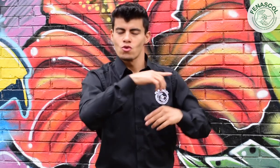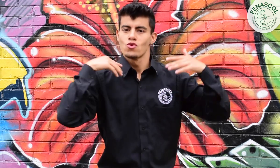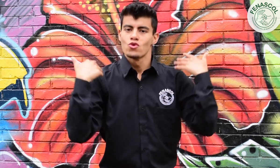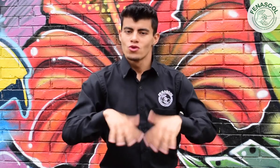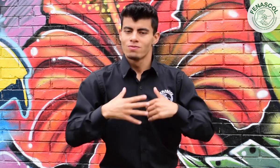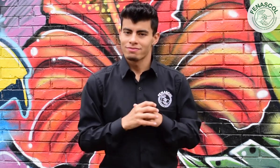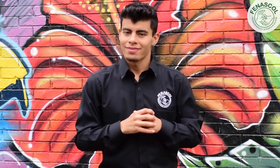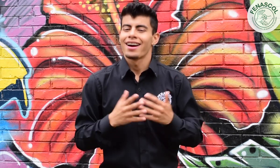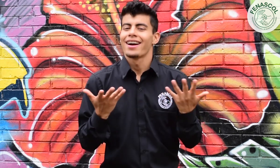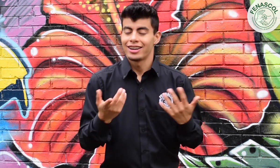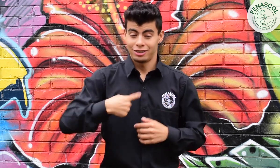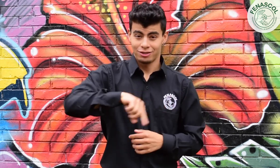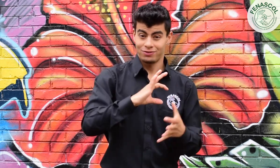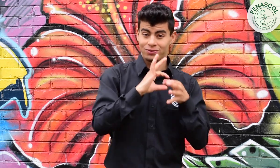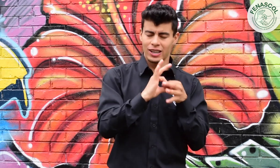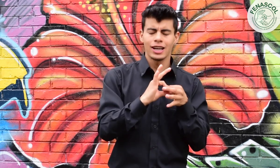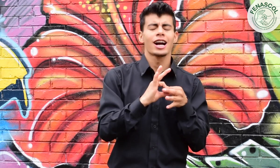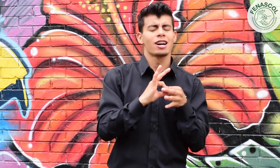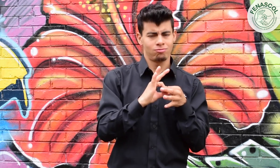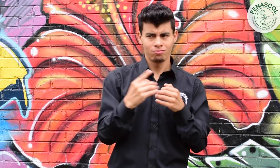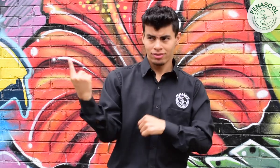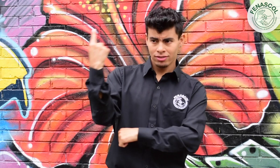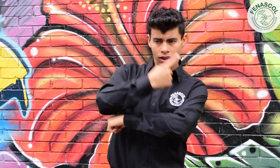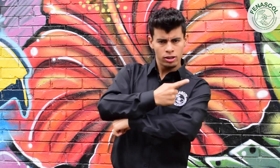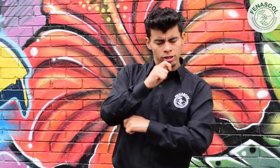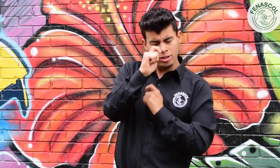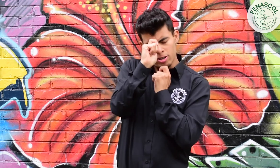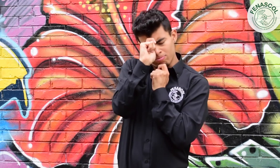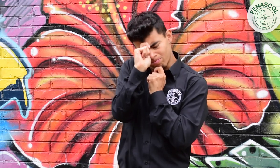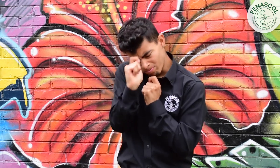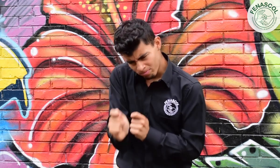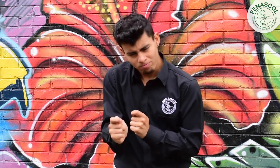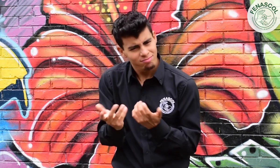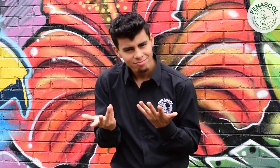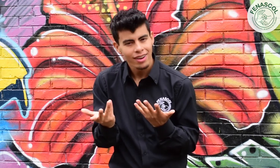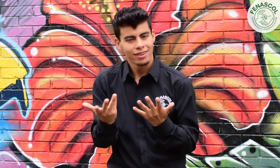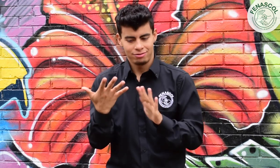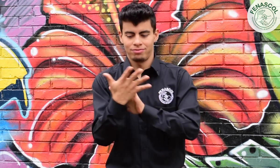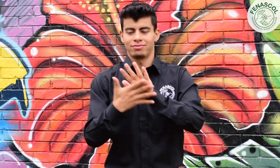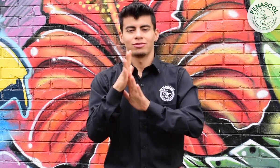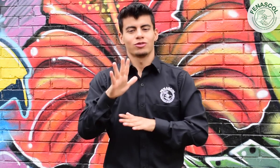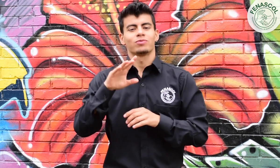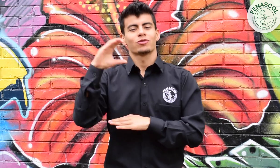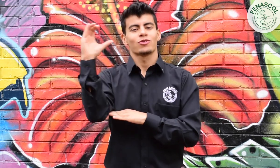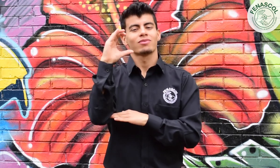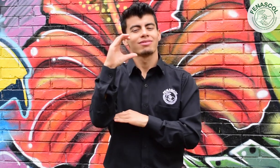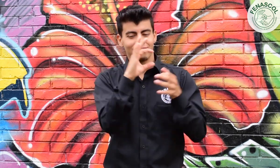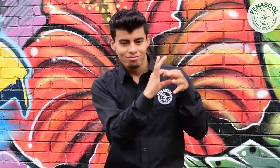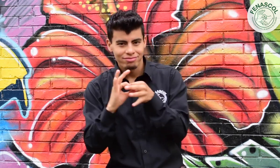parte de su propia construcción. Por todo lo anterior, desde FENASCOL, conmemoramos a la lengua de señas colombiana en este día,